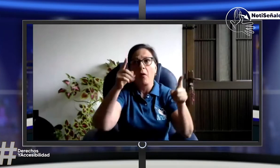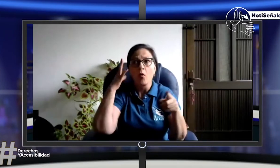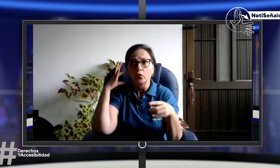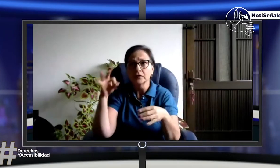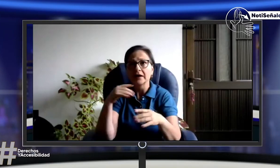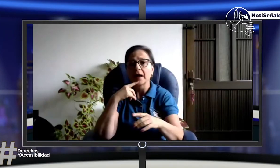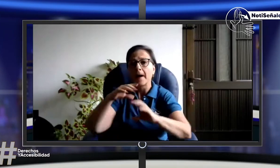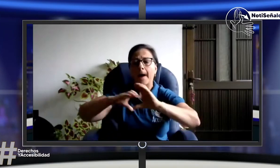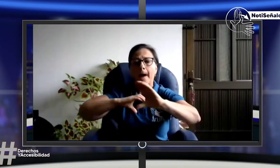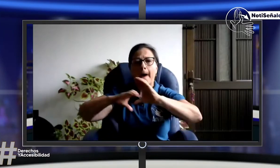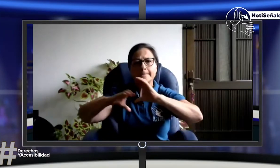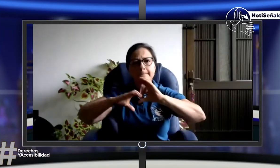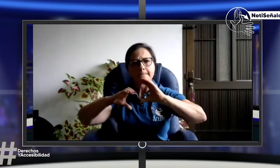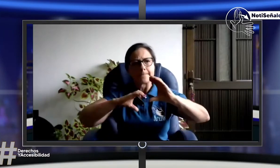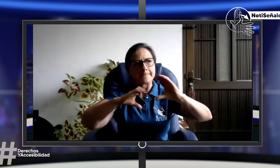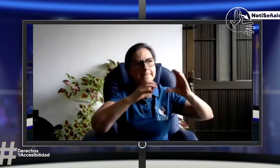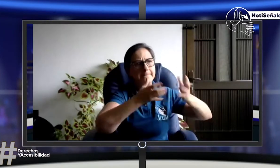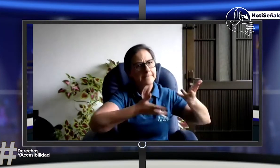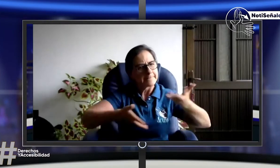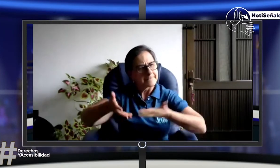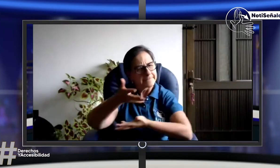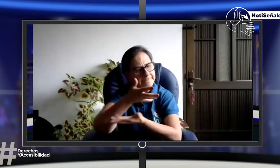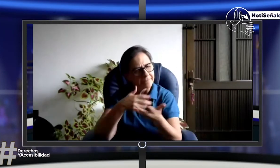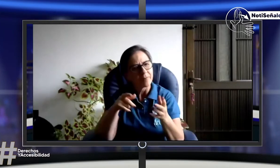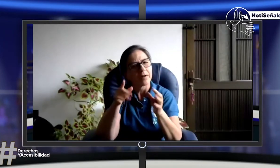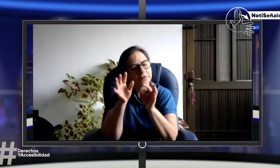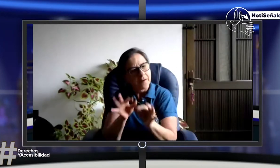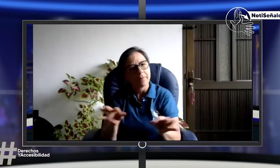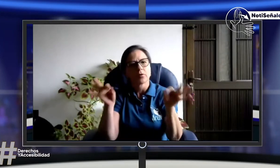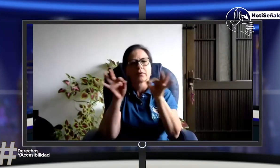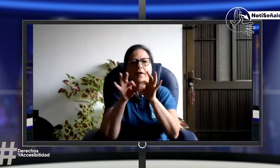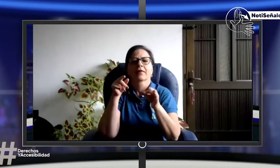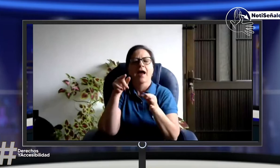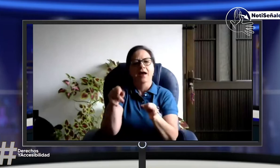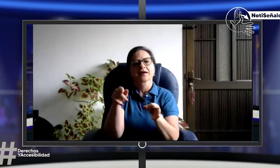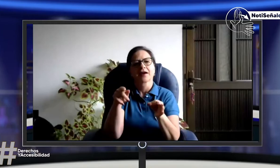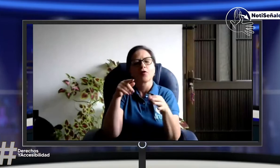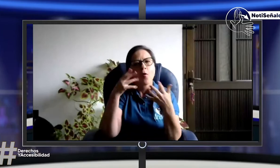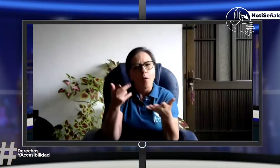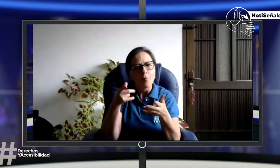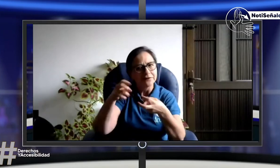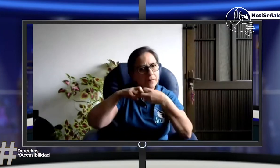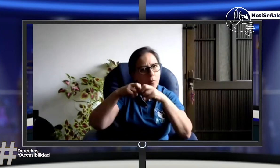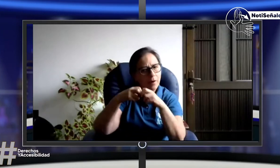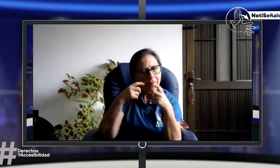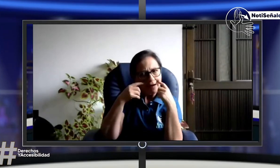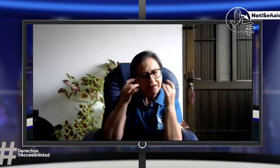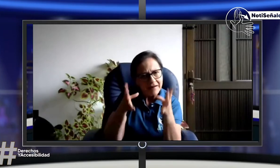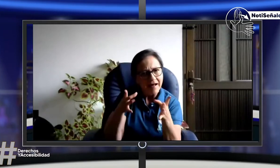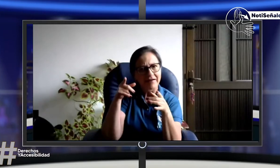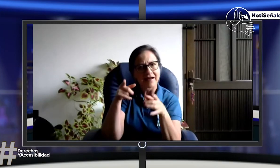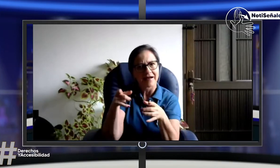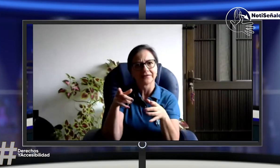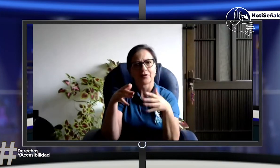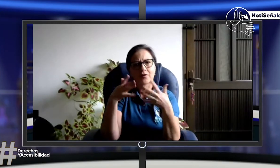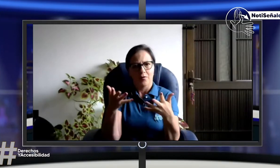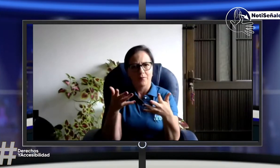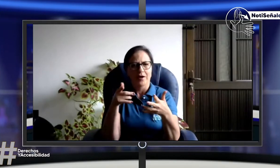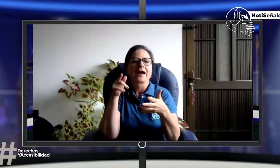hay profesionales claros, modelos lingüísticos, y vemos que también está mediado mucho desde los profesionales oyentes. Entonces, esto es un